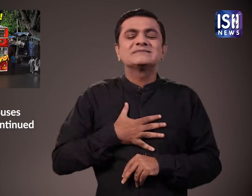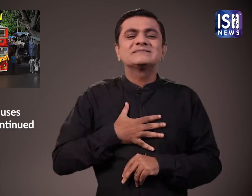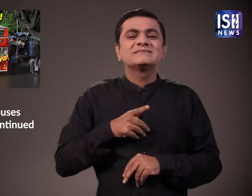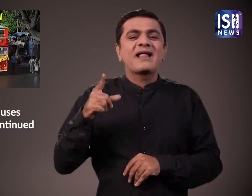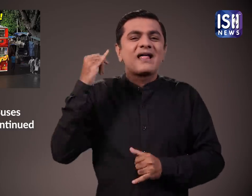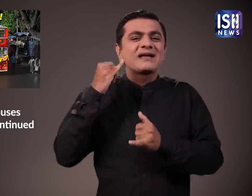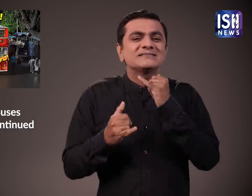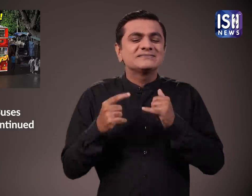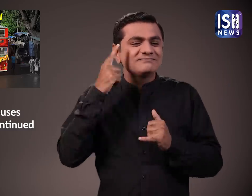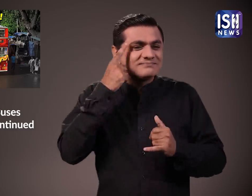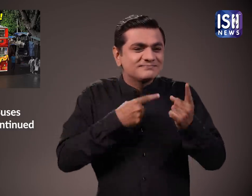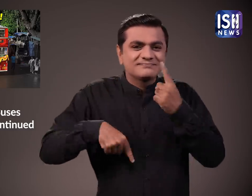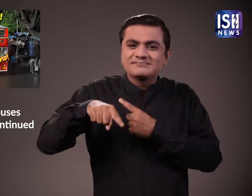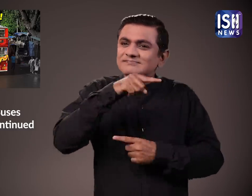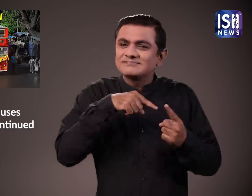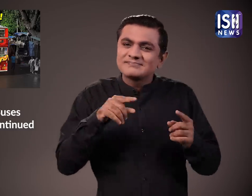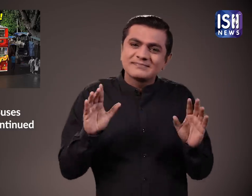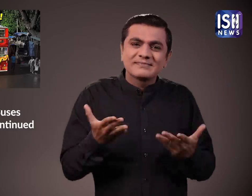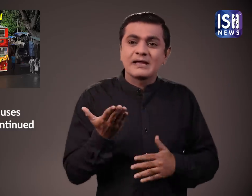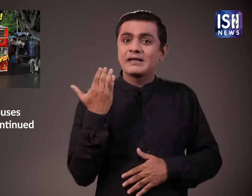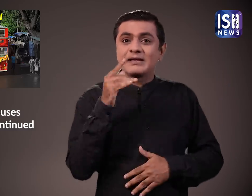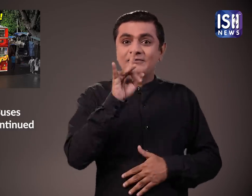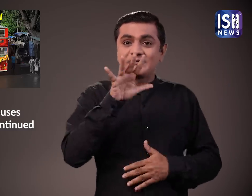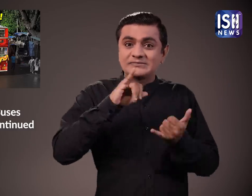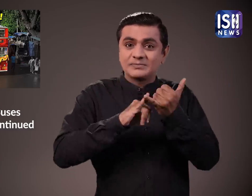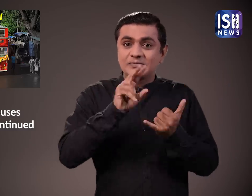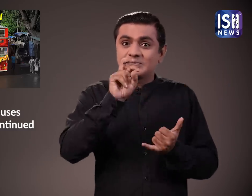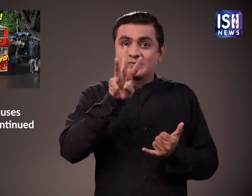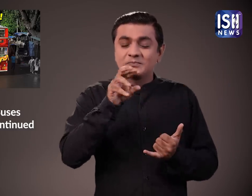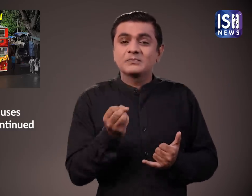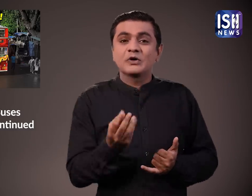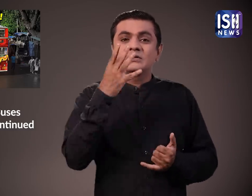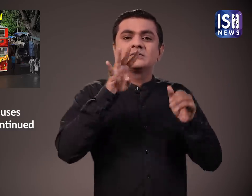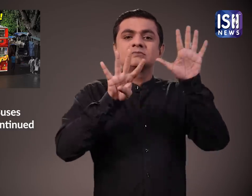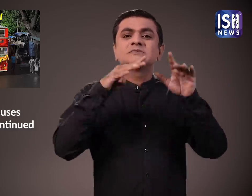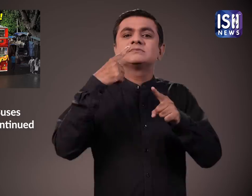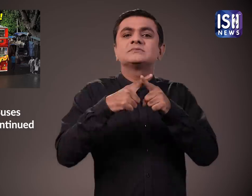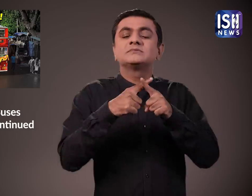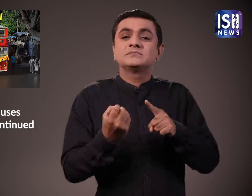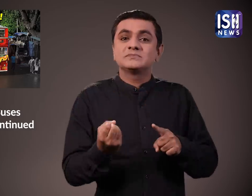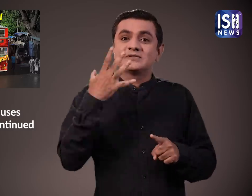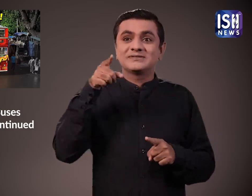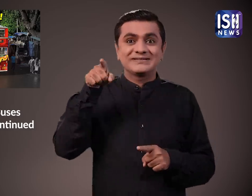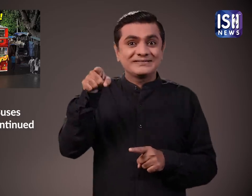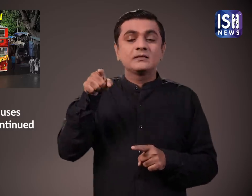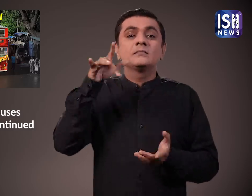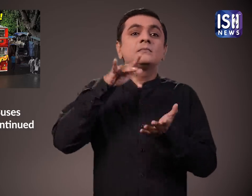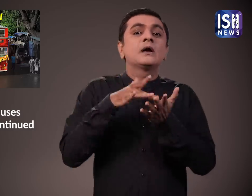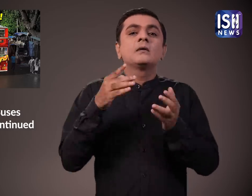15 सितमर को डबल डेकर बस ने अंधीरी से अपनी यात्रा शुरू की बस को गुबारों और फूलों से सजाया गया